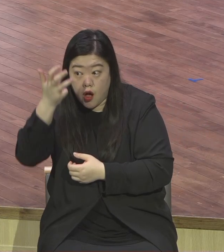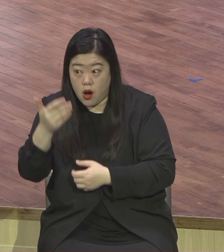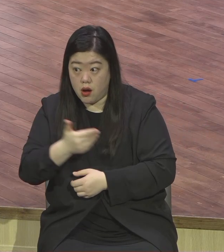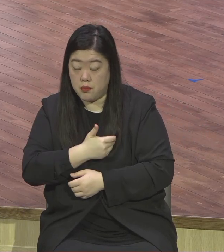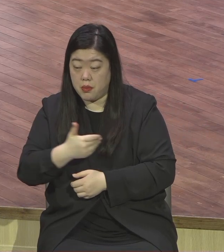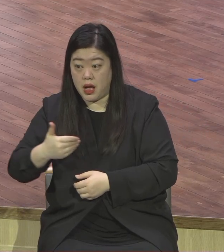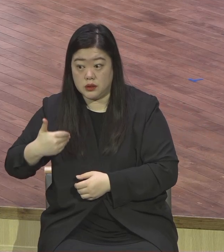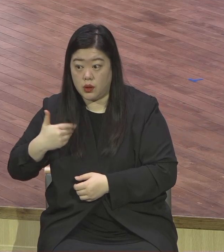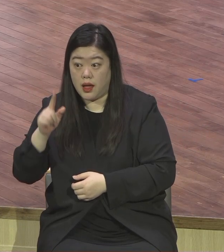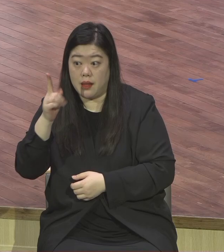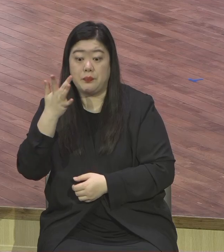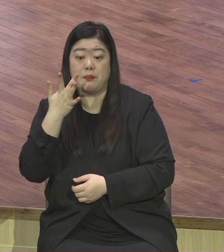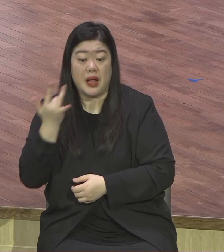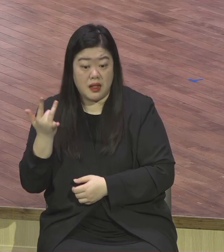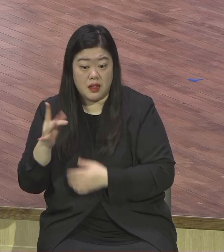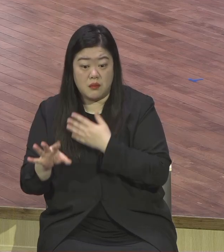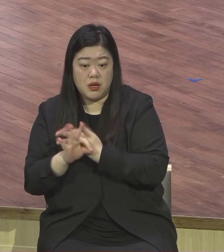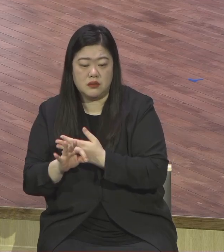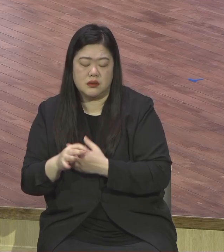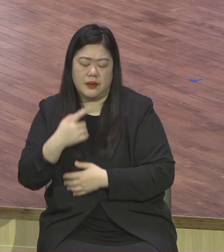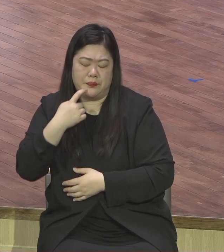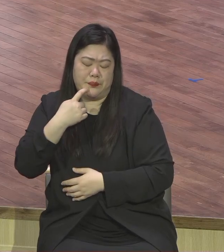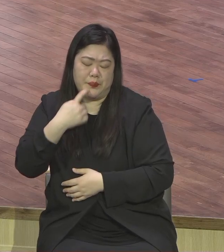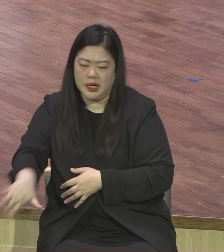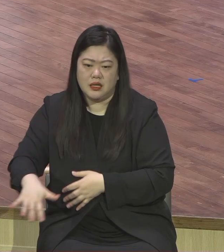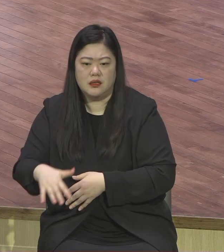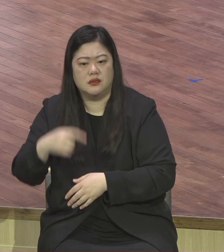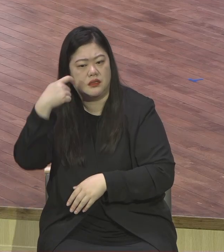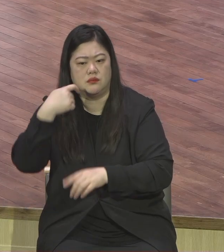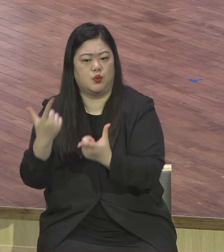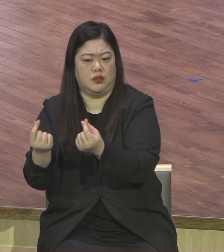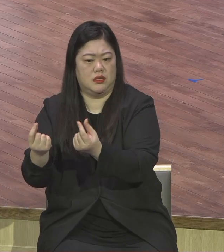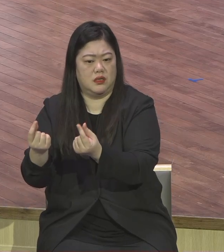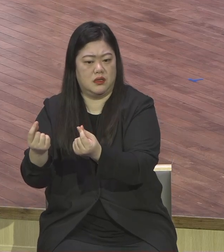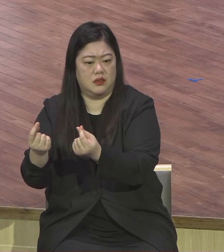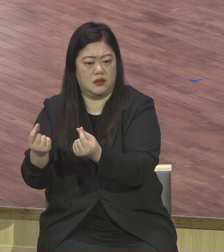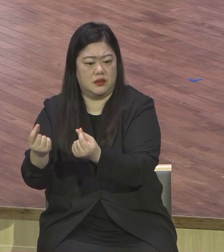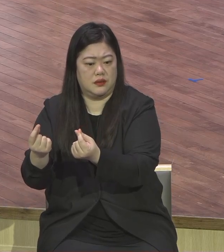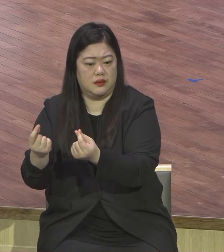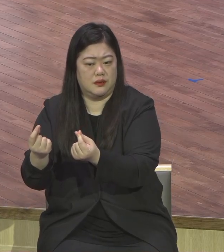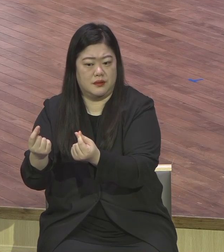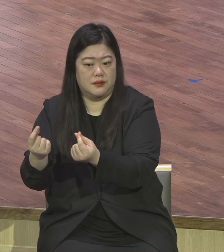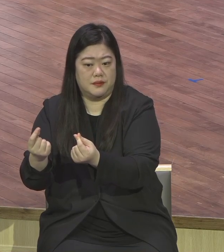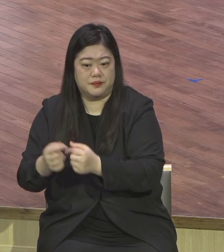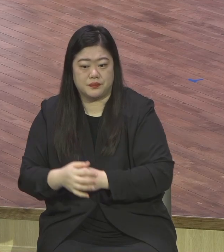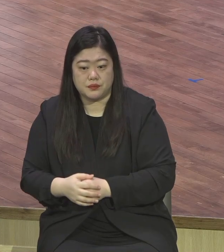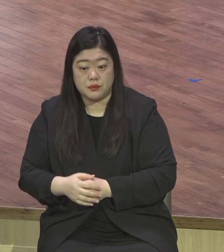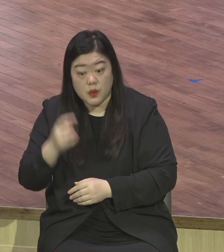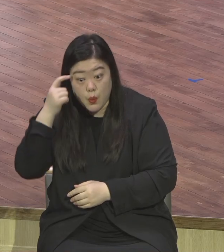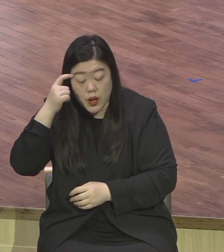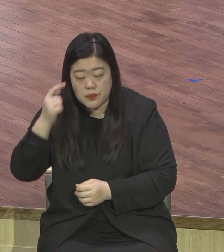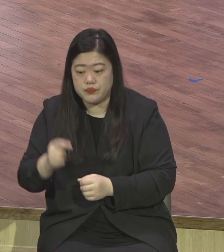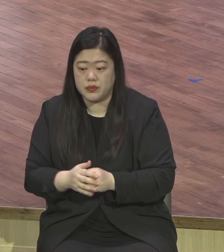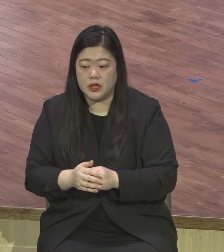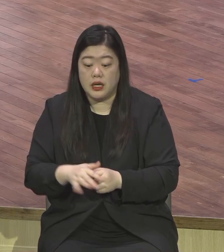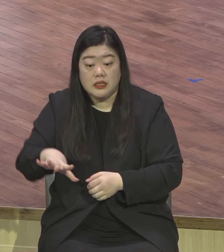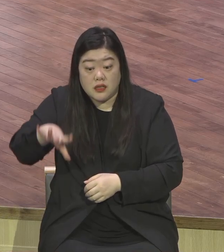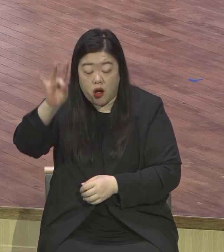이 부분이 이 영적인 부분이 하나님께서 창조하실 때 원래 그래 만들었어요. 인간을 그렇게